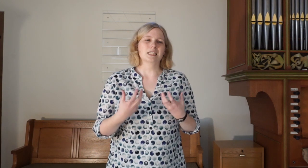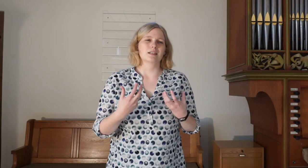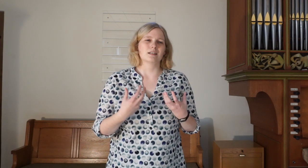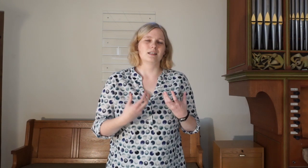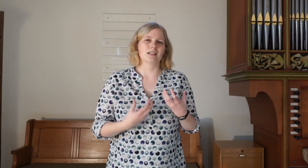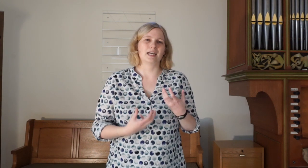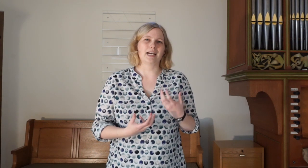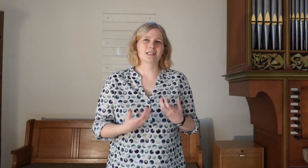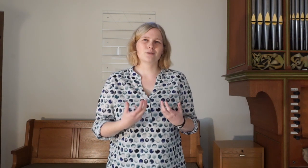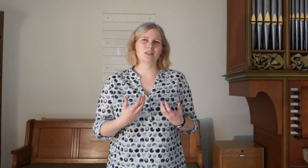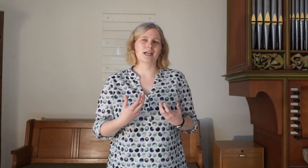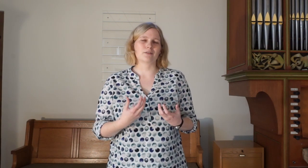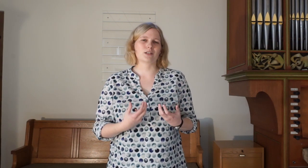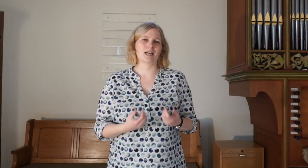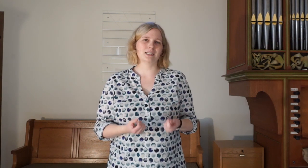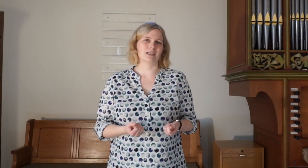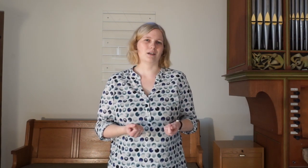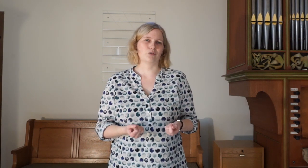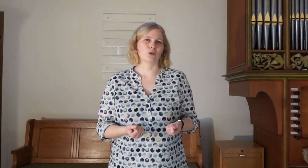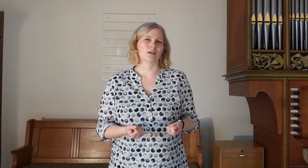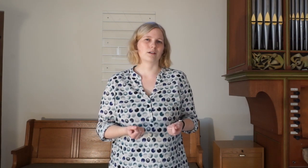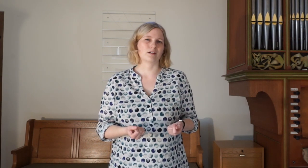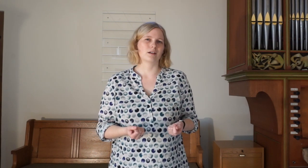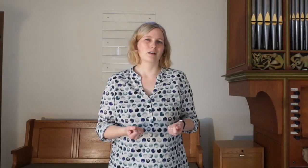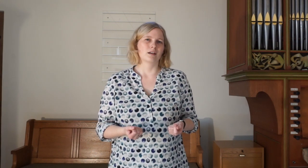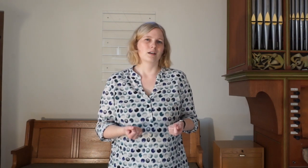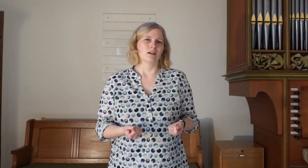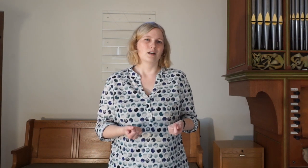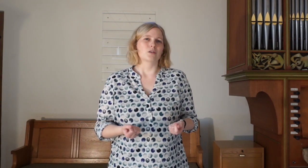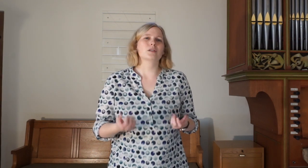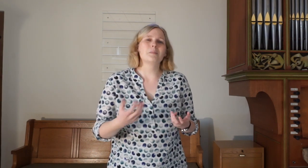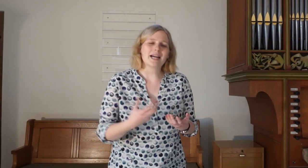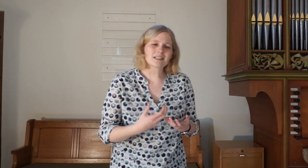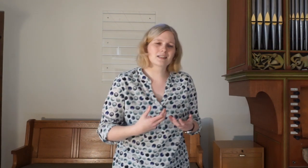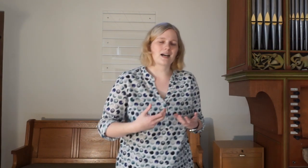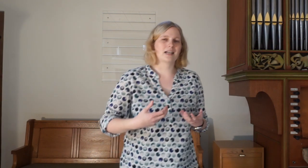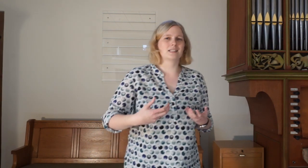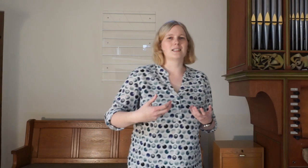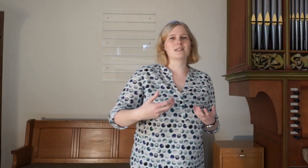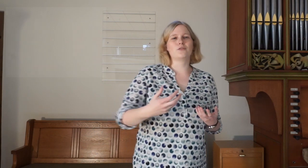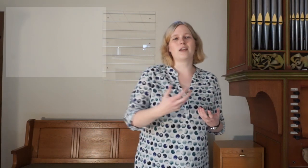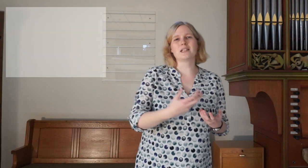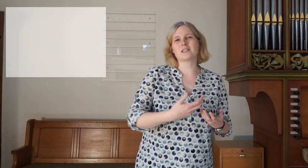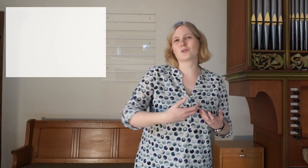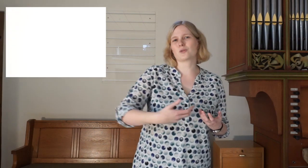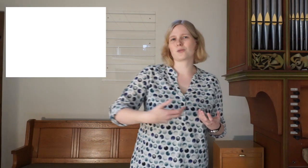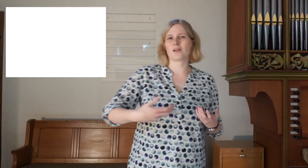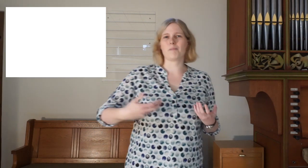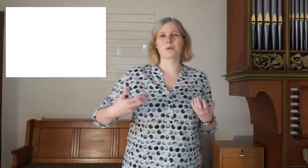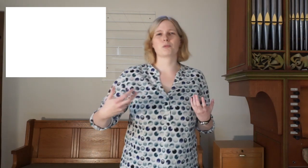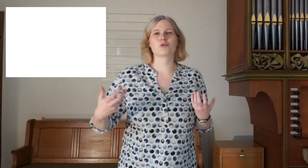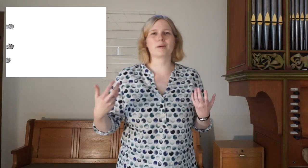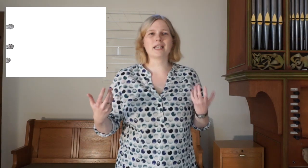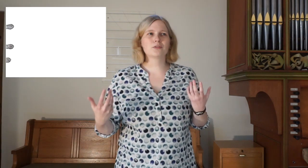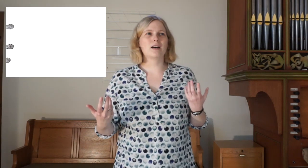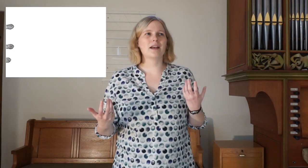ihre Herzen wieder etwas leichter anfühlten. Und sie merkten gar nicht, dass sie, während sie so zusammen im Gespräch waren,